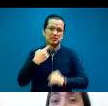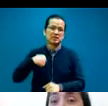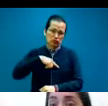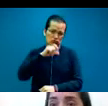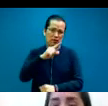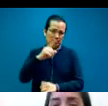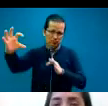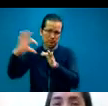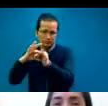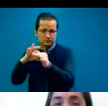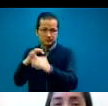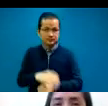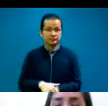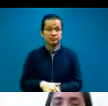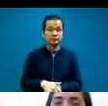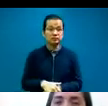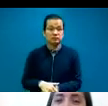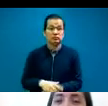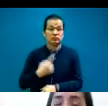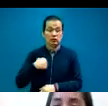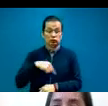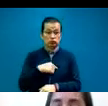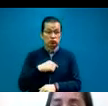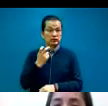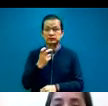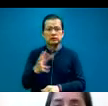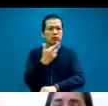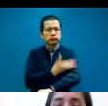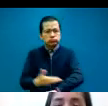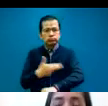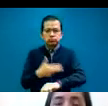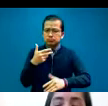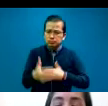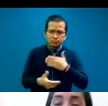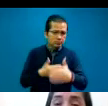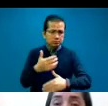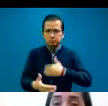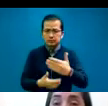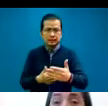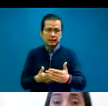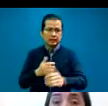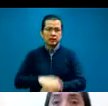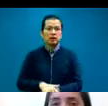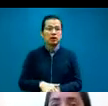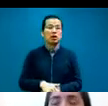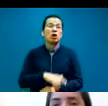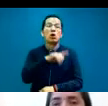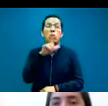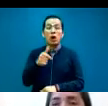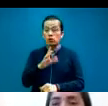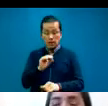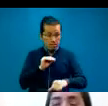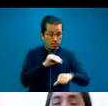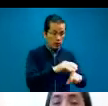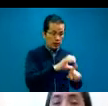iniciamos nuestra gestión y continuamos con las siguientes comisiones directivas de la